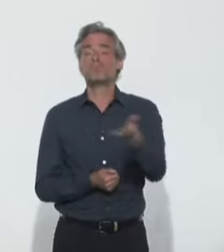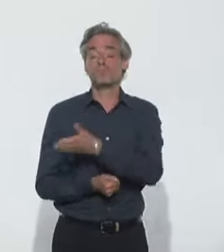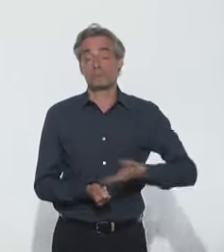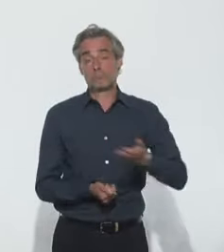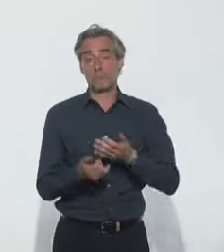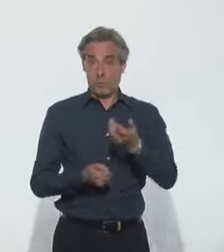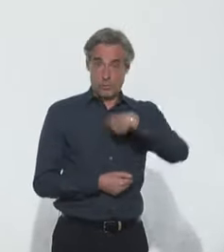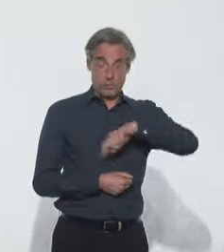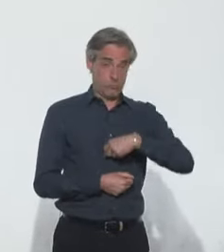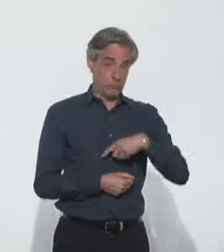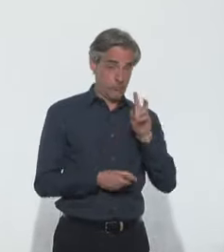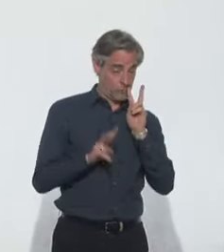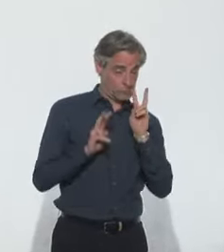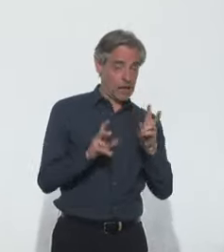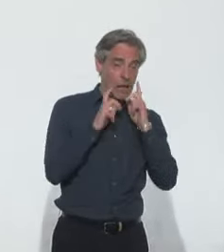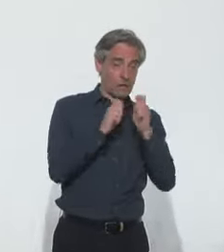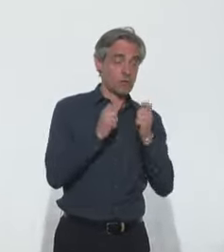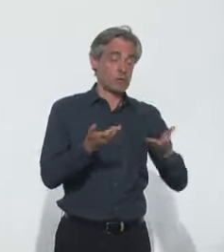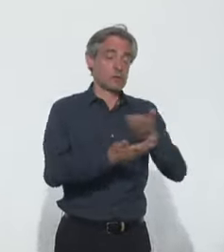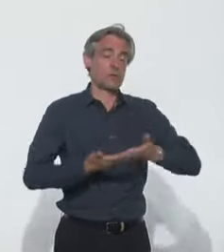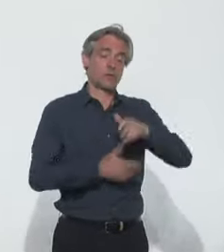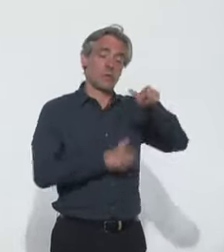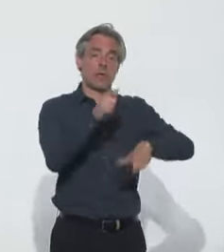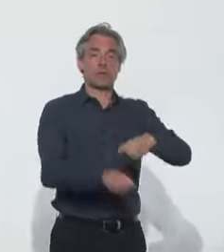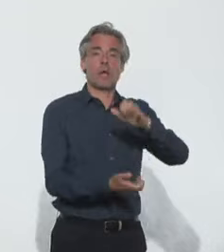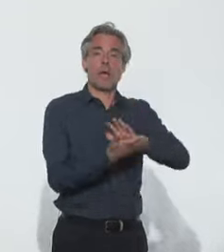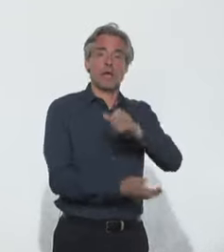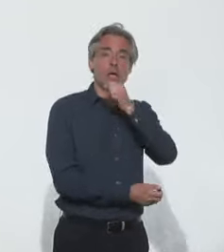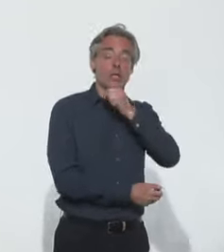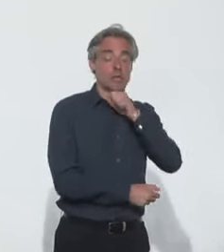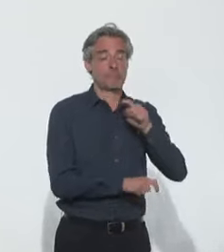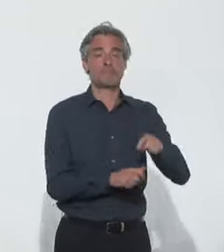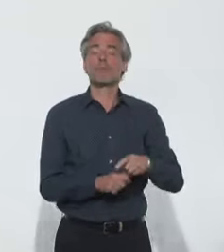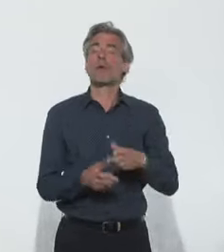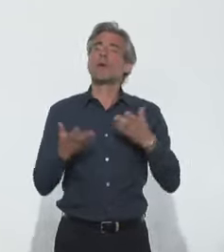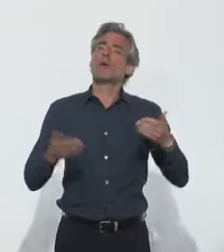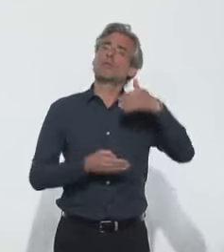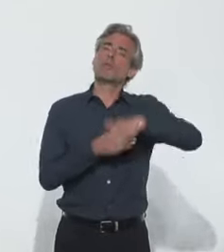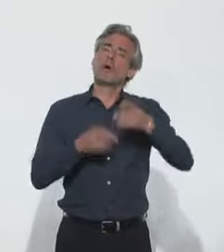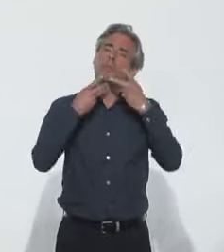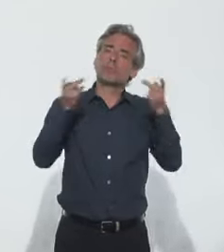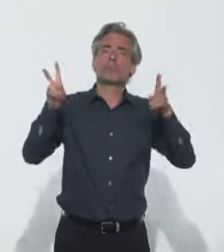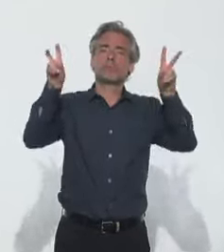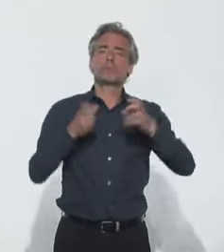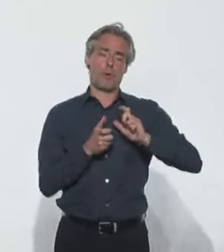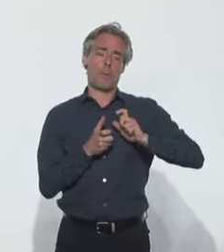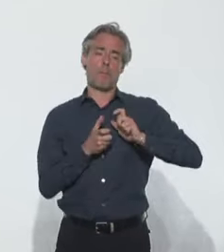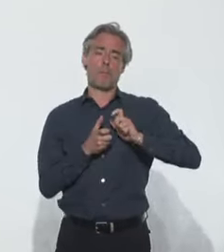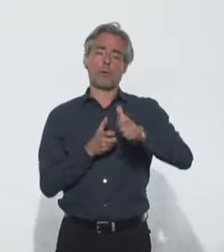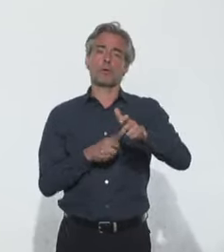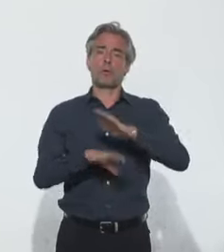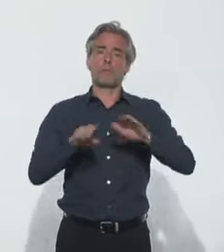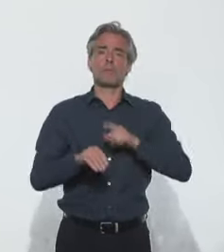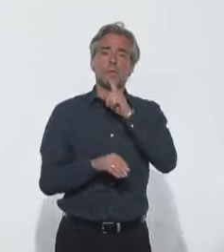nous sommes extrêmement attentifs à la situation de nos aînés. Je souhaite ce soir vous parler du protocole actualisé